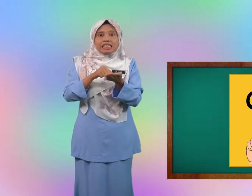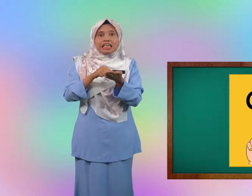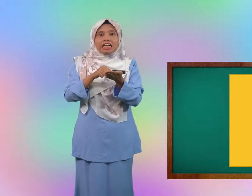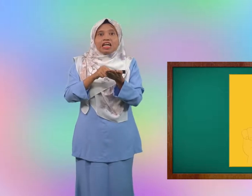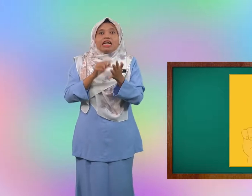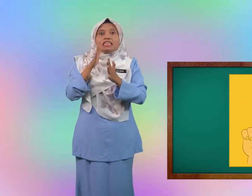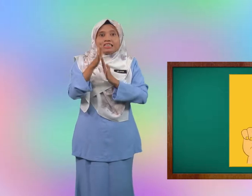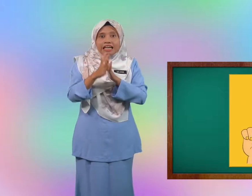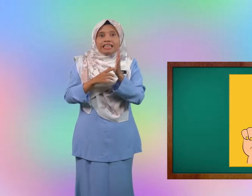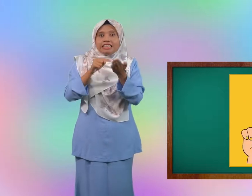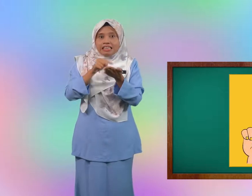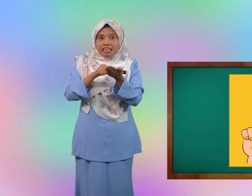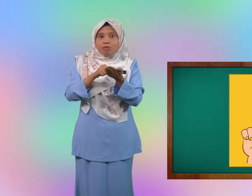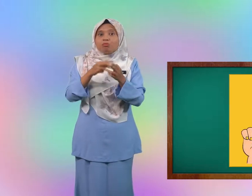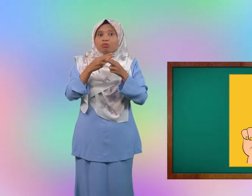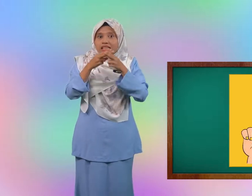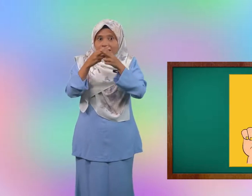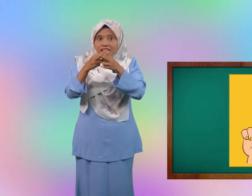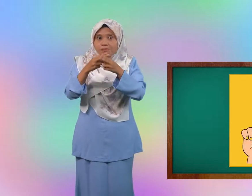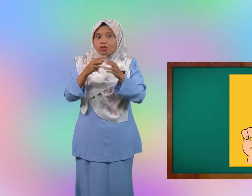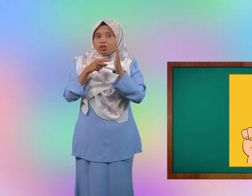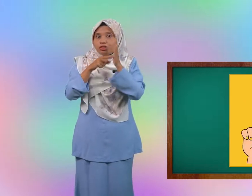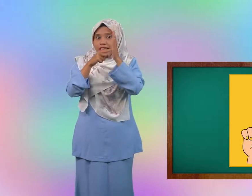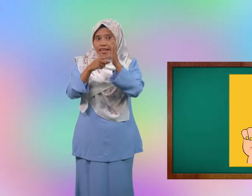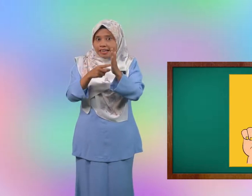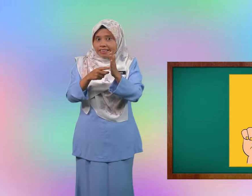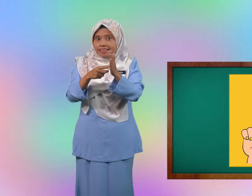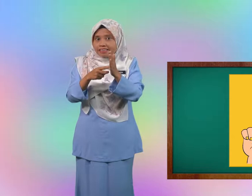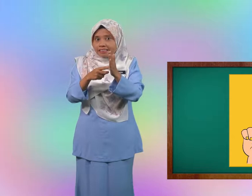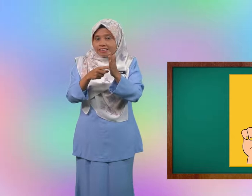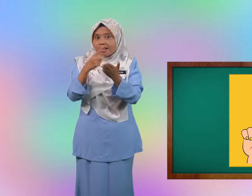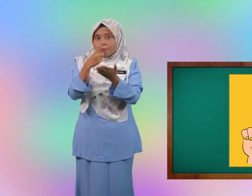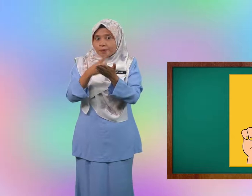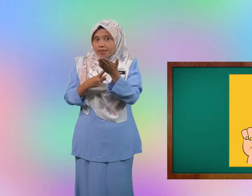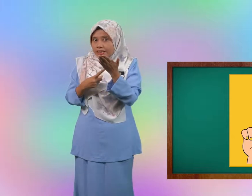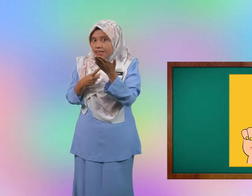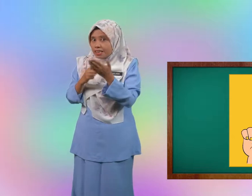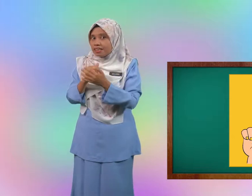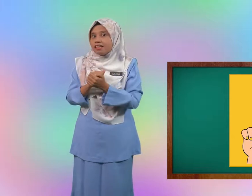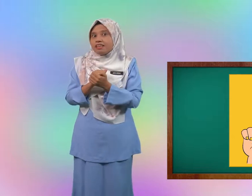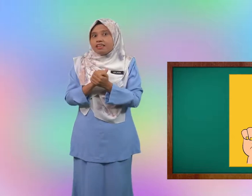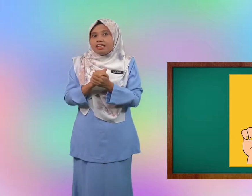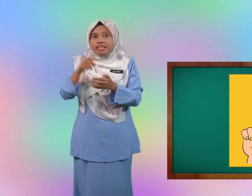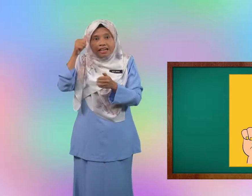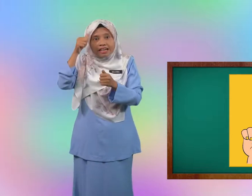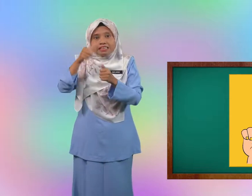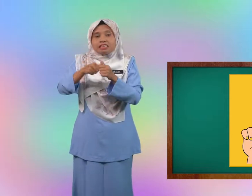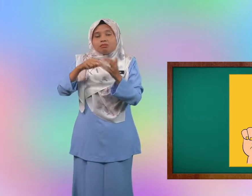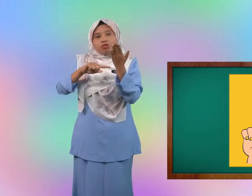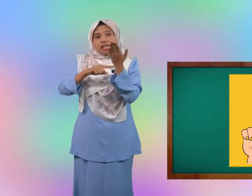isyarat ini pula menunjukkan apa? ingat semula